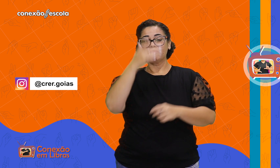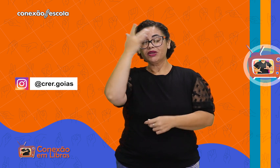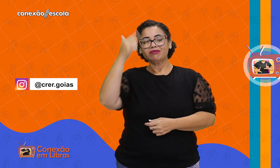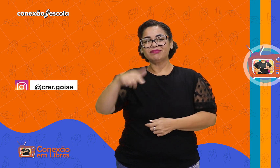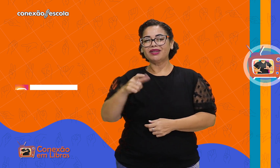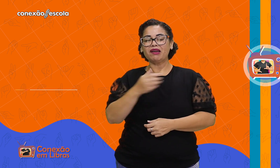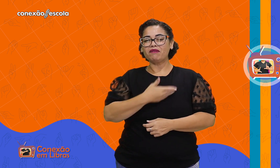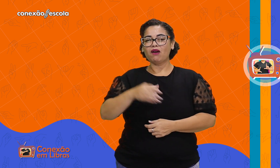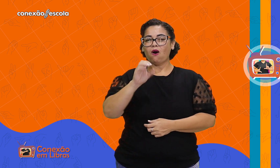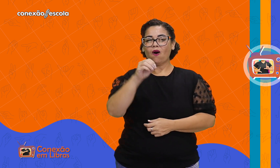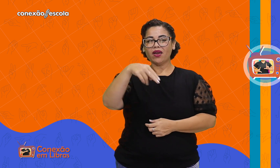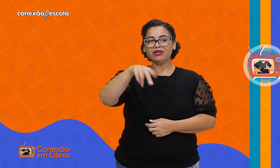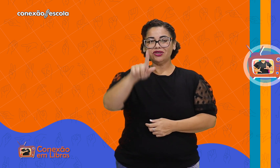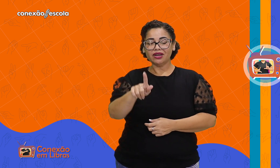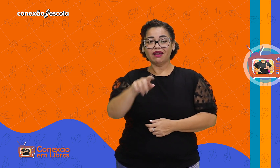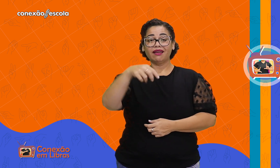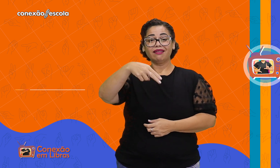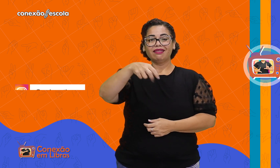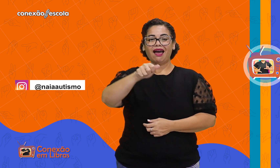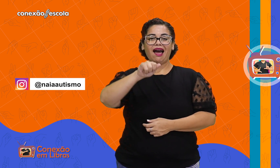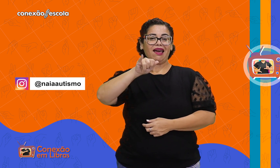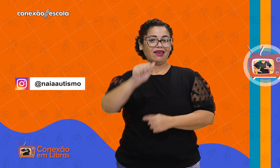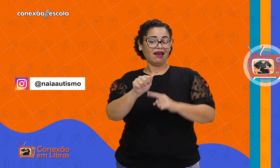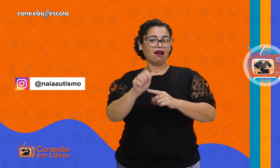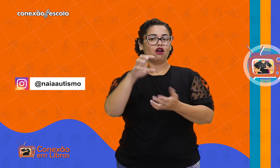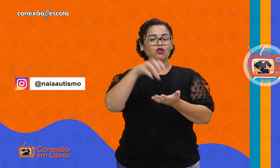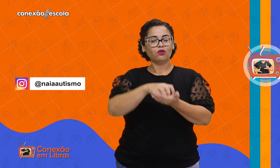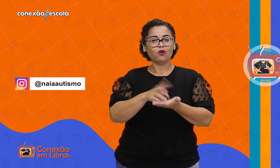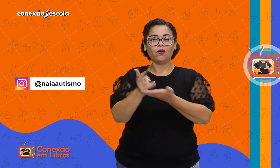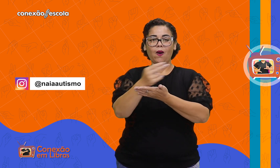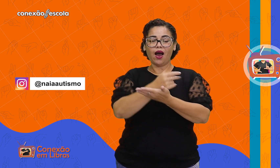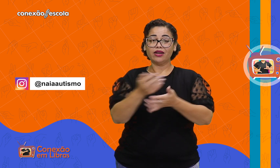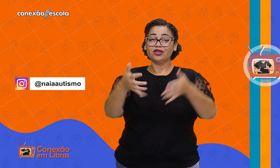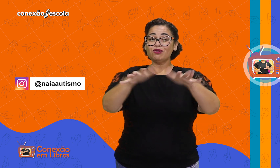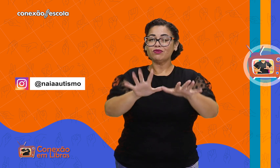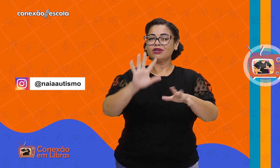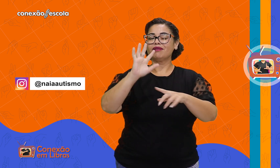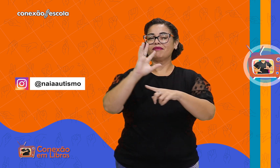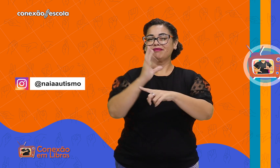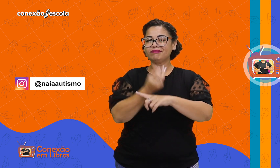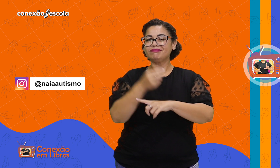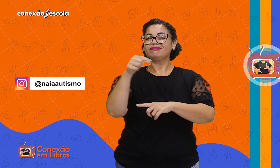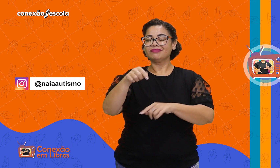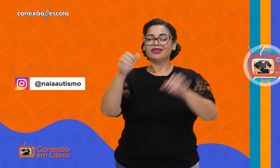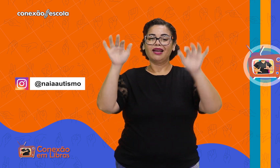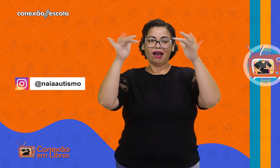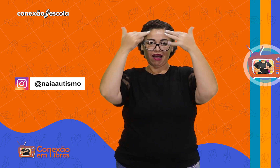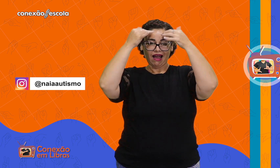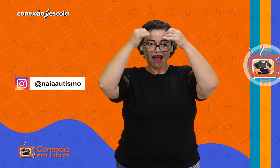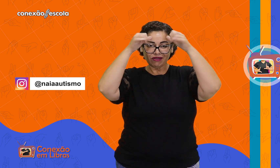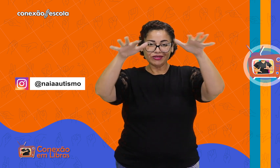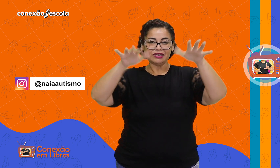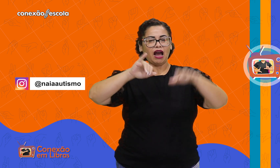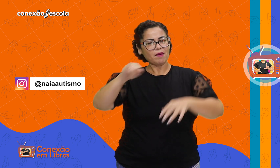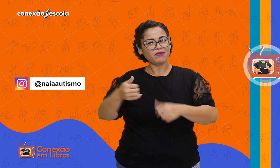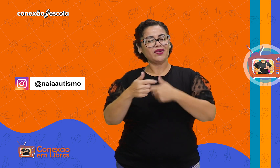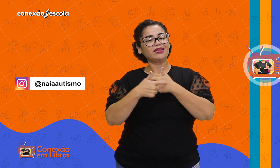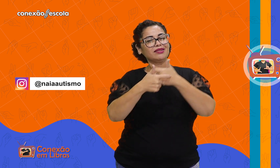organização não governamental é o NAYA, Núcleo de Arte e Inclusão do Autista. Aproveite e sigam